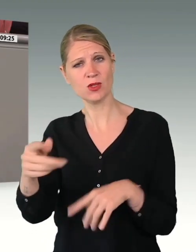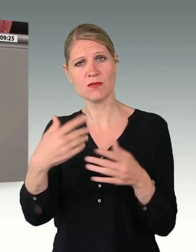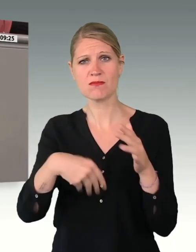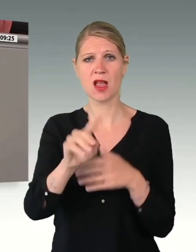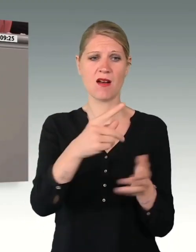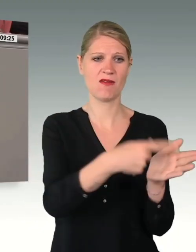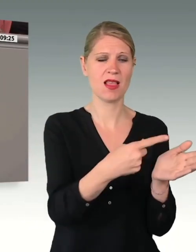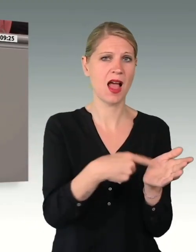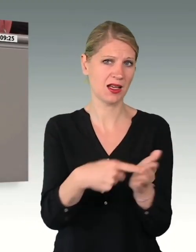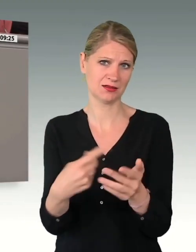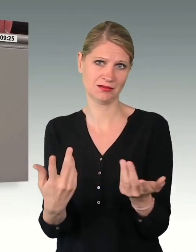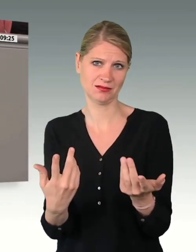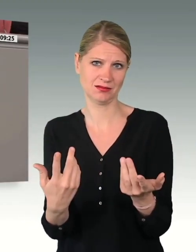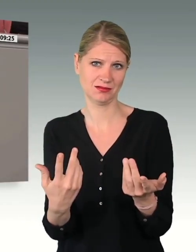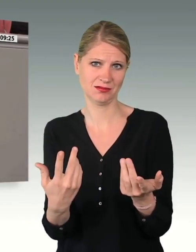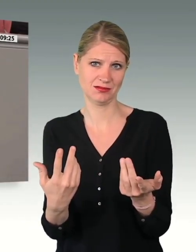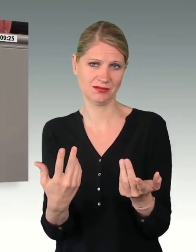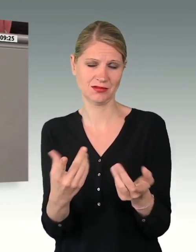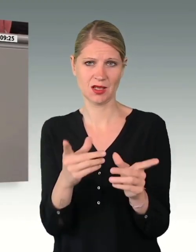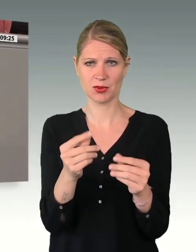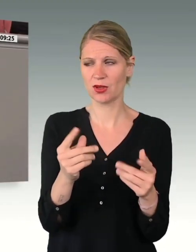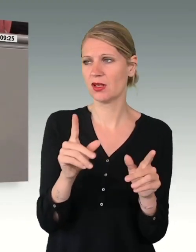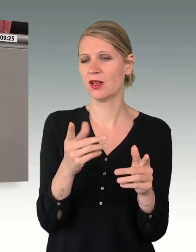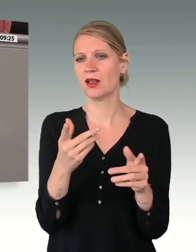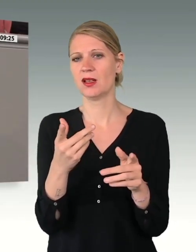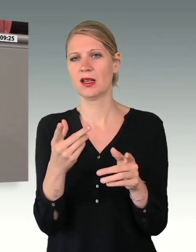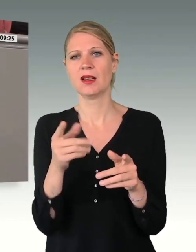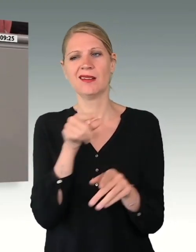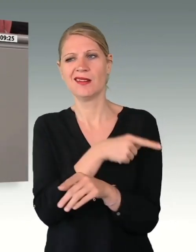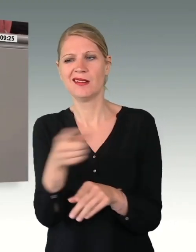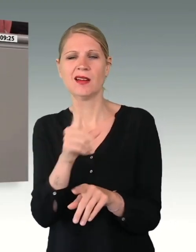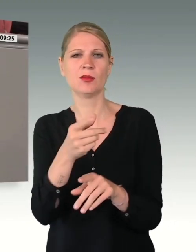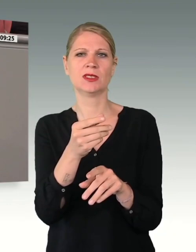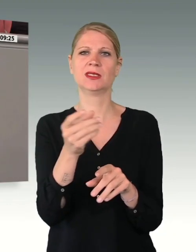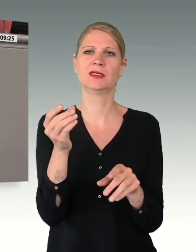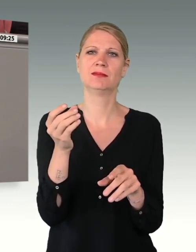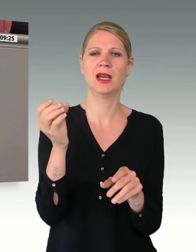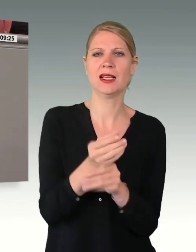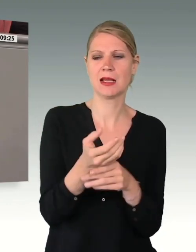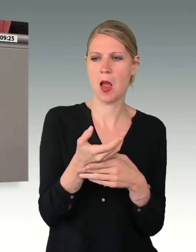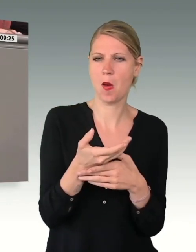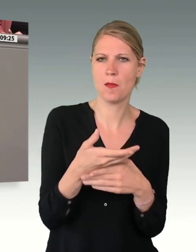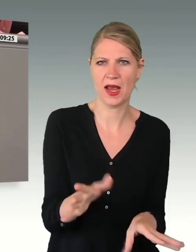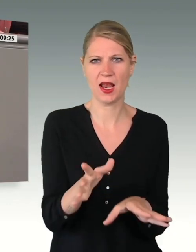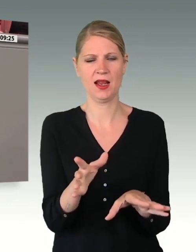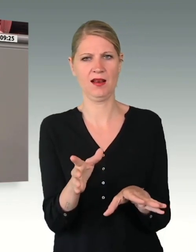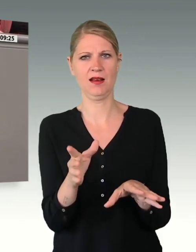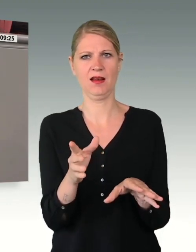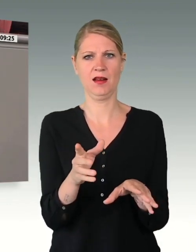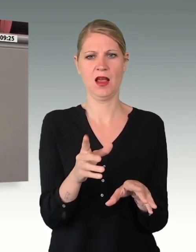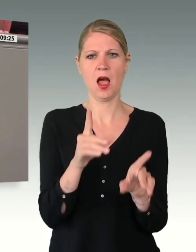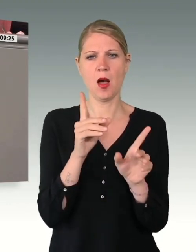Eine einsatzbereite und kaltstaatfähige Bundeswehr benötigt aber nicht nur moderne Ausstattung und Material.